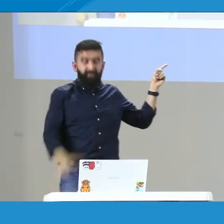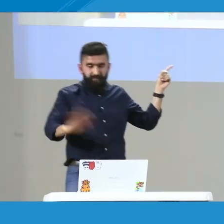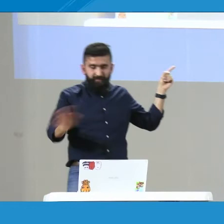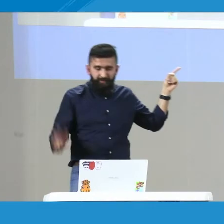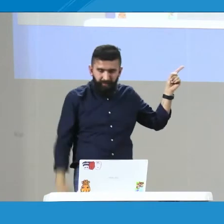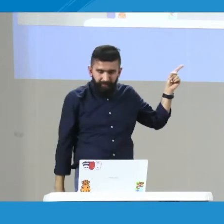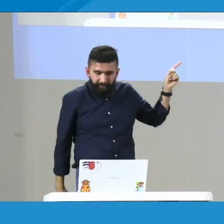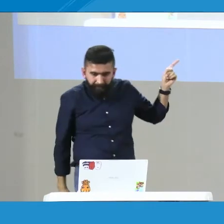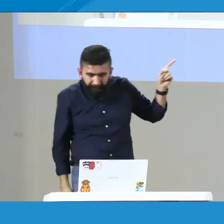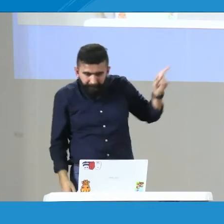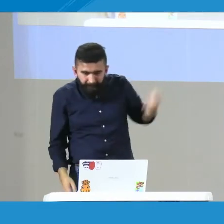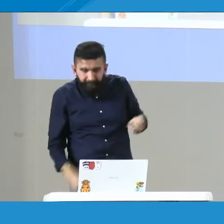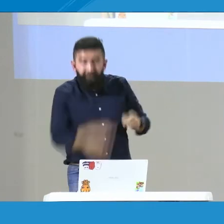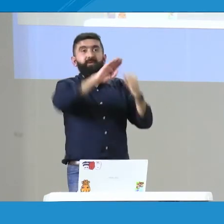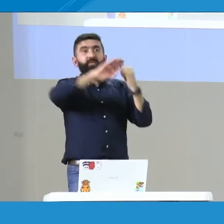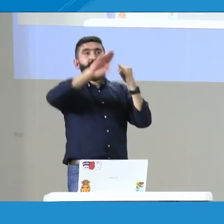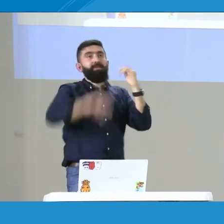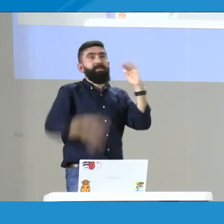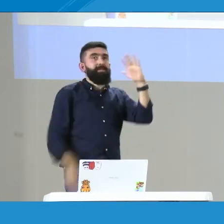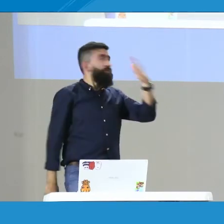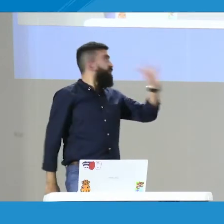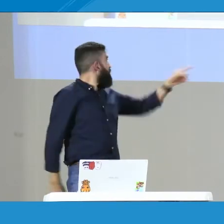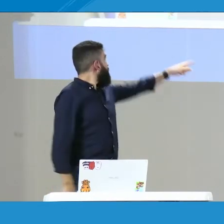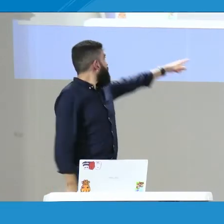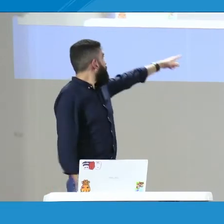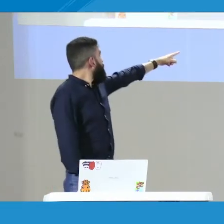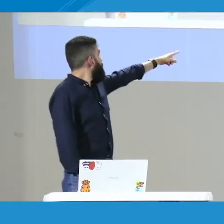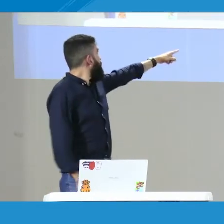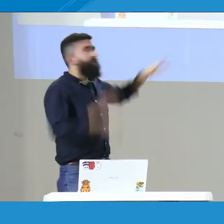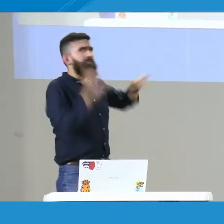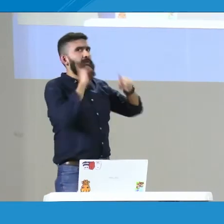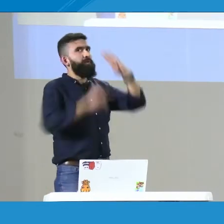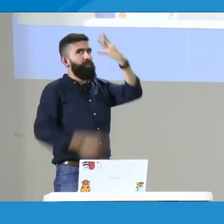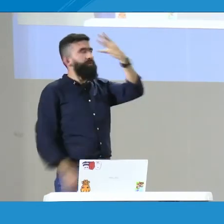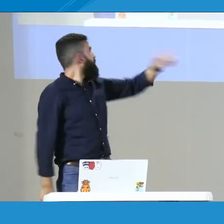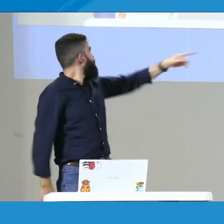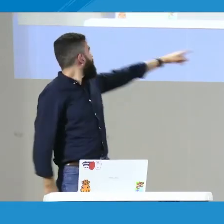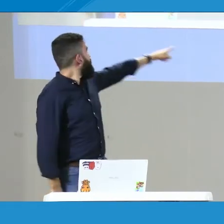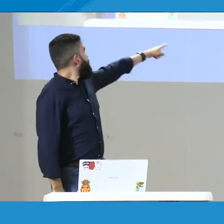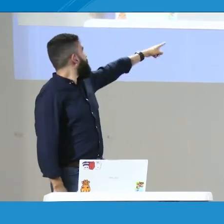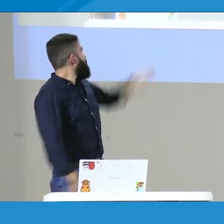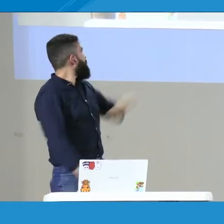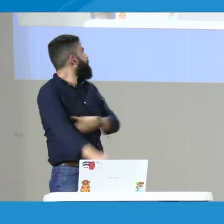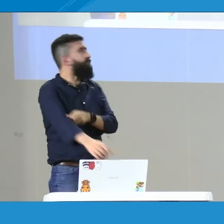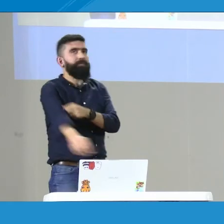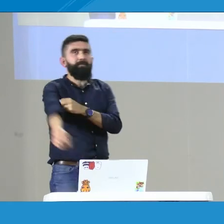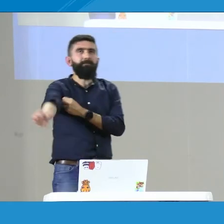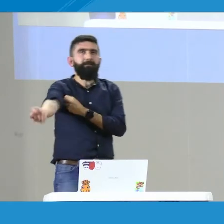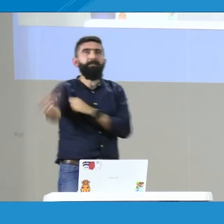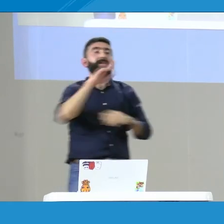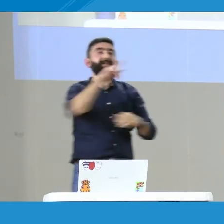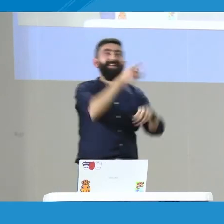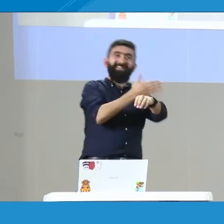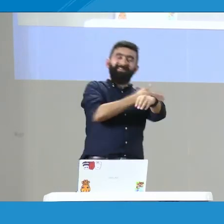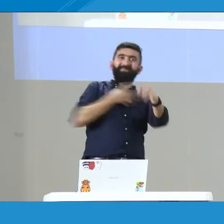del mismo. ¿Listo? Y por último, quinto, mentiras, cuarto.